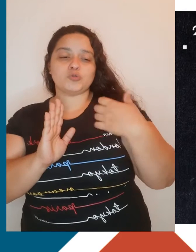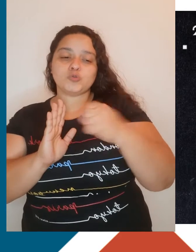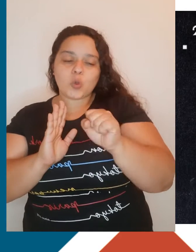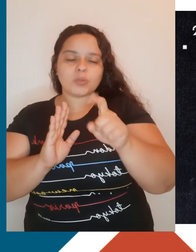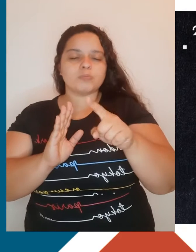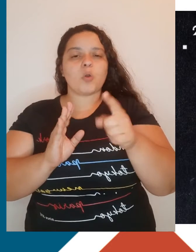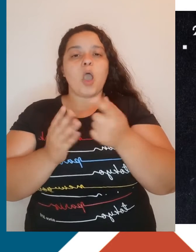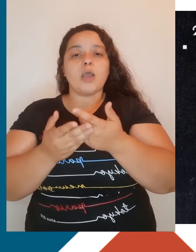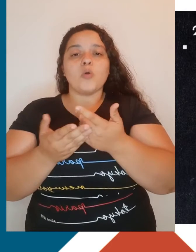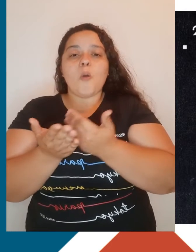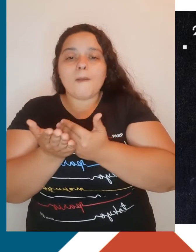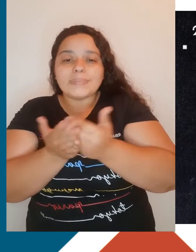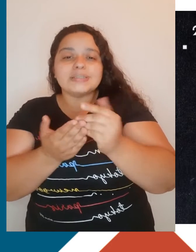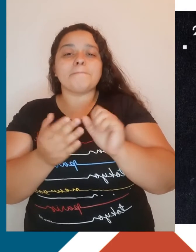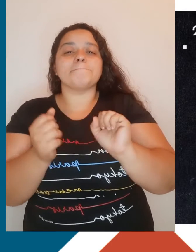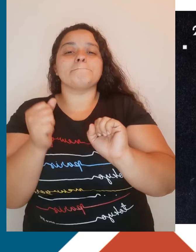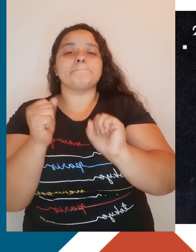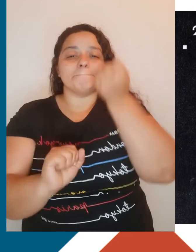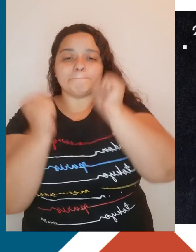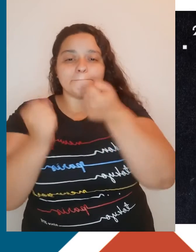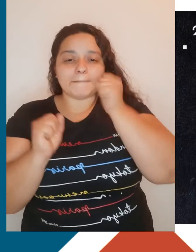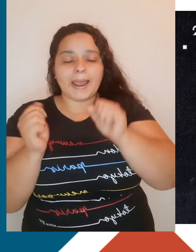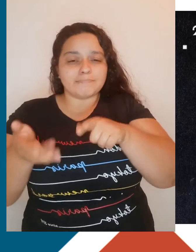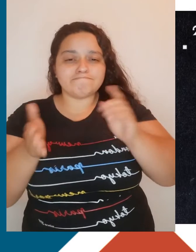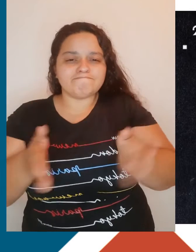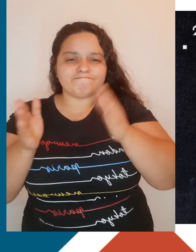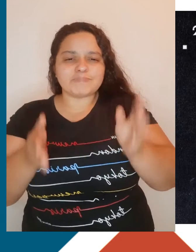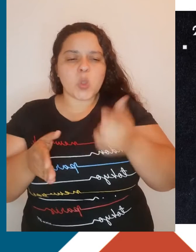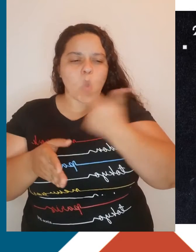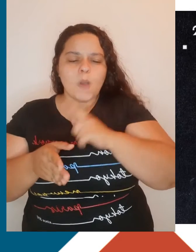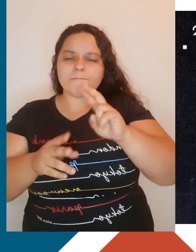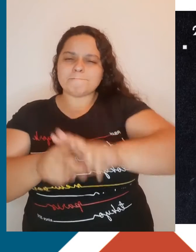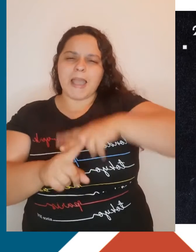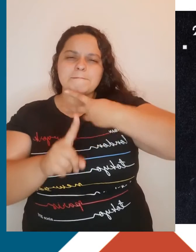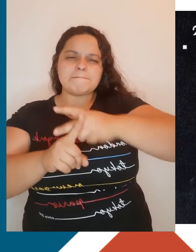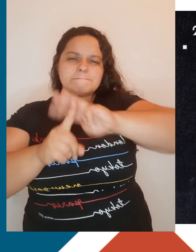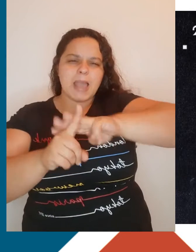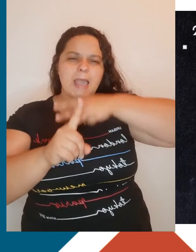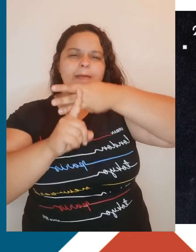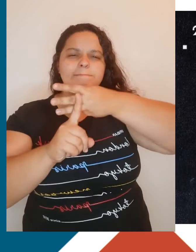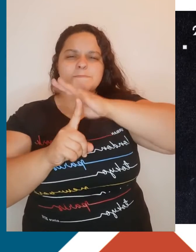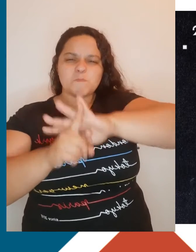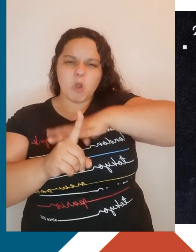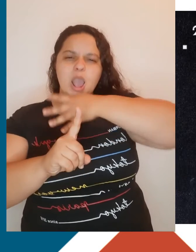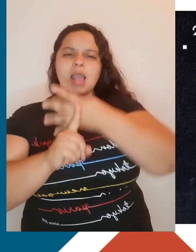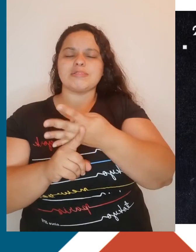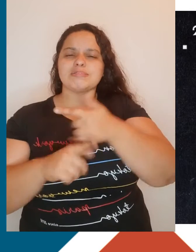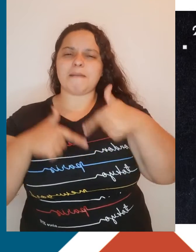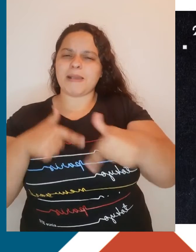passou a ser feito por máquinas. Isso possibilitou multiplicar várias vezes a quantidade de trabalho feito. E assim, a